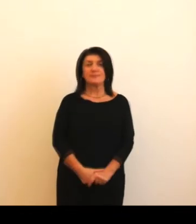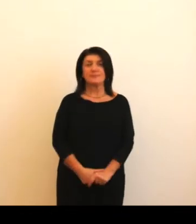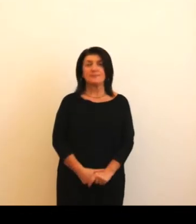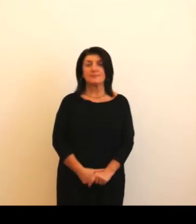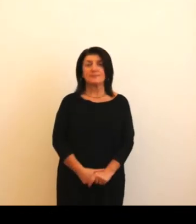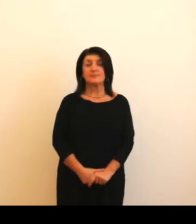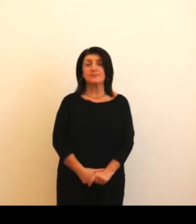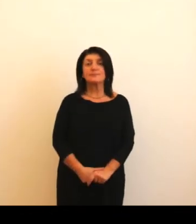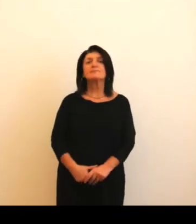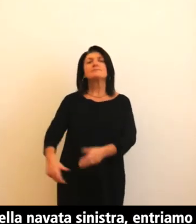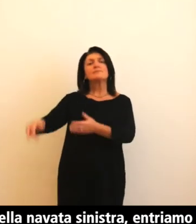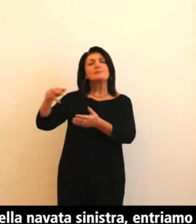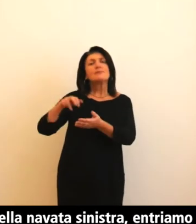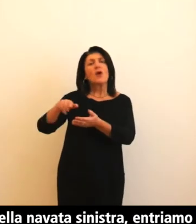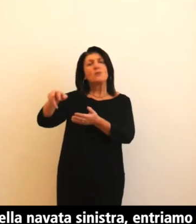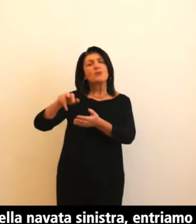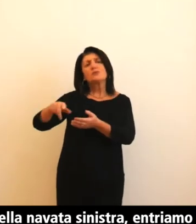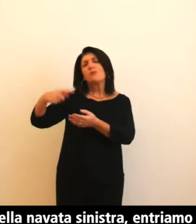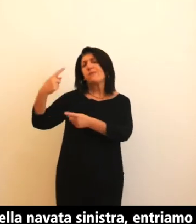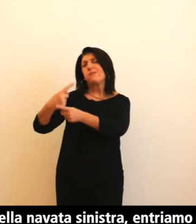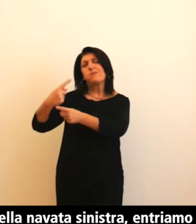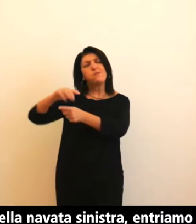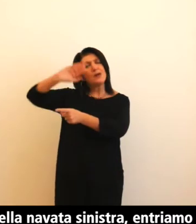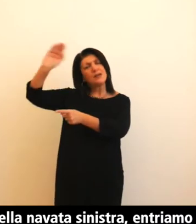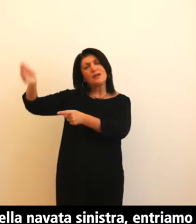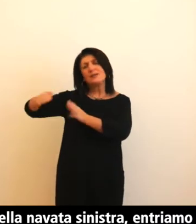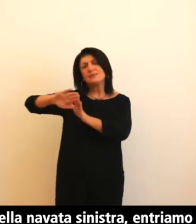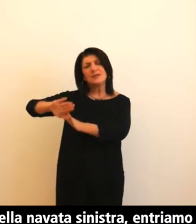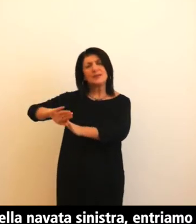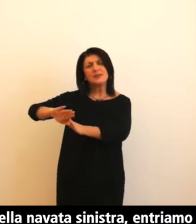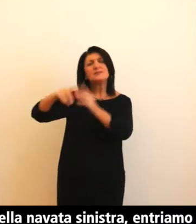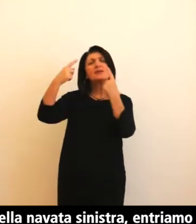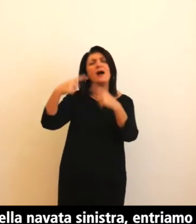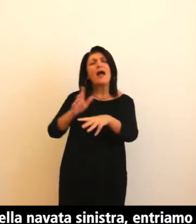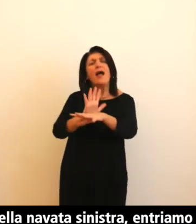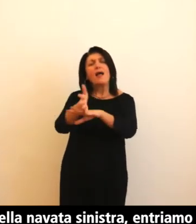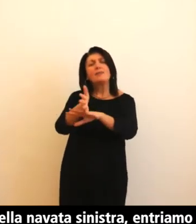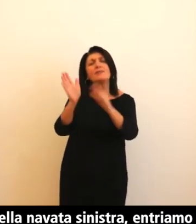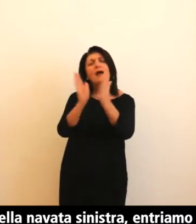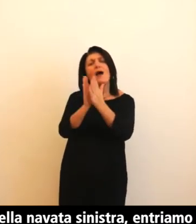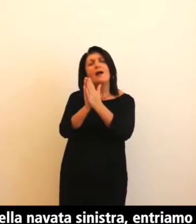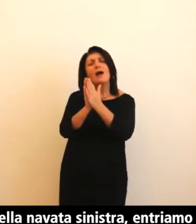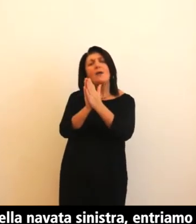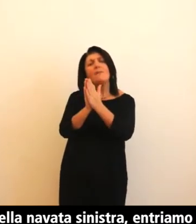Proseguendo nella navata a sinistra entriamo nella cappella dedicata alla Madonna dell'Aiuto